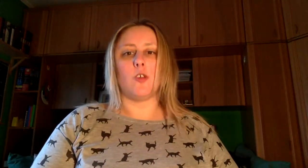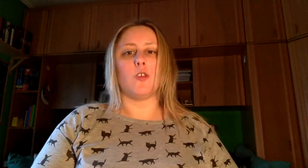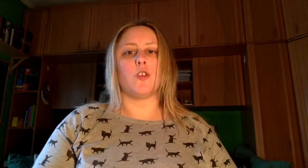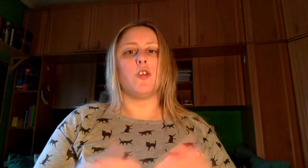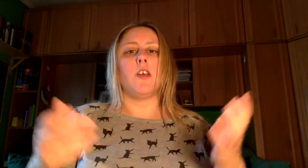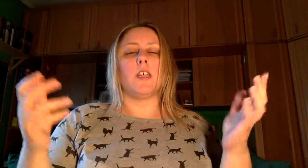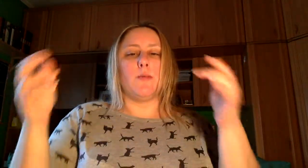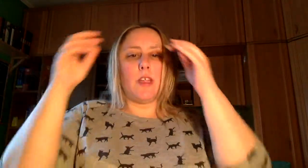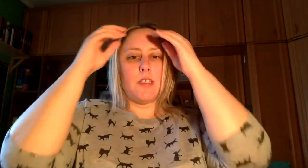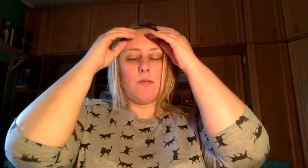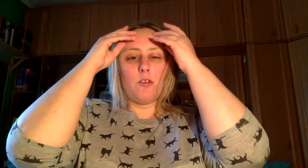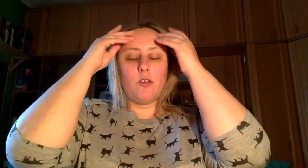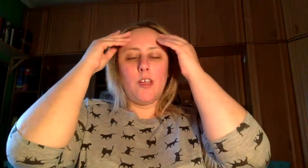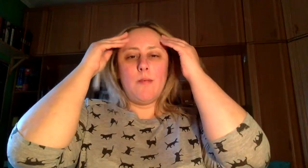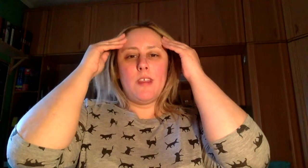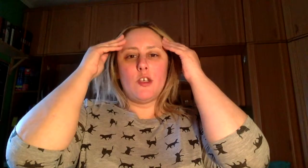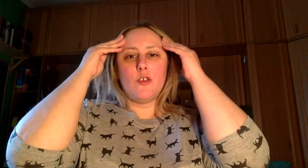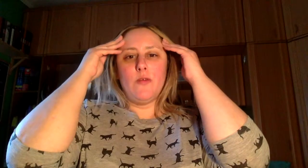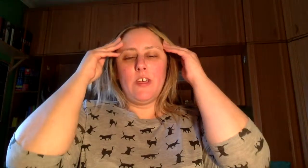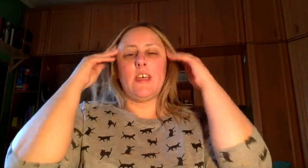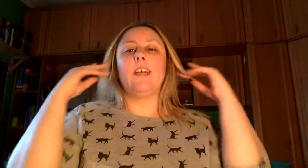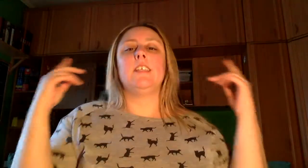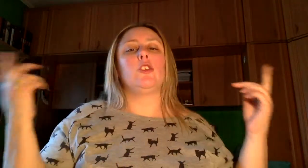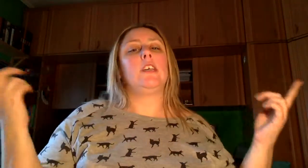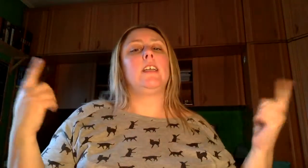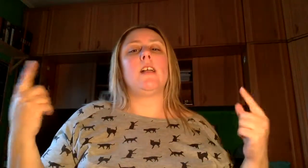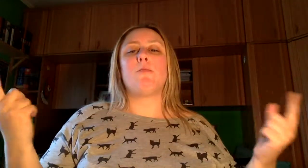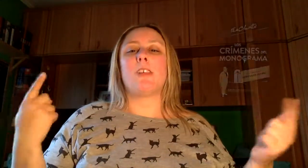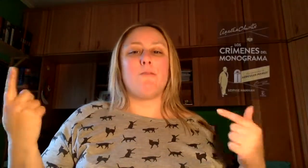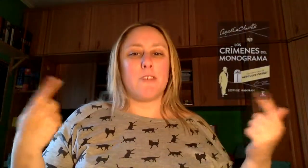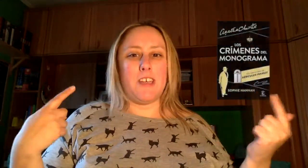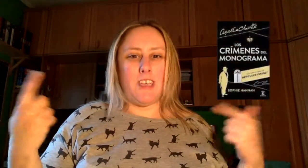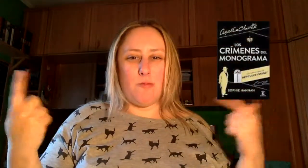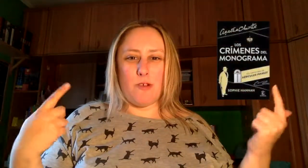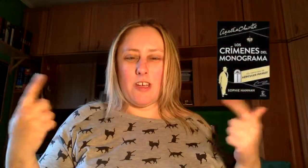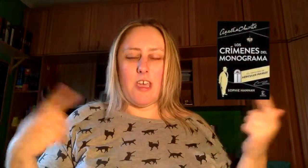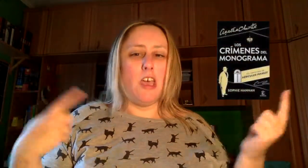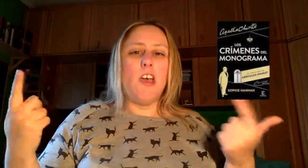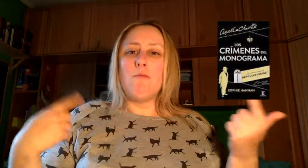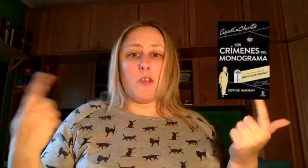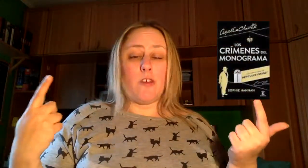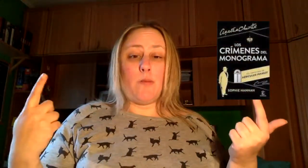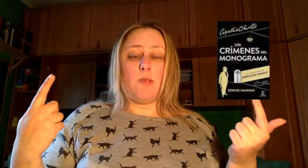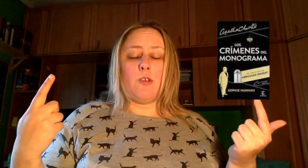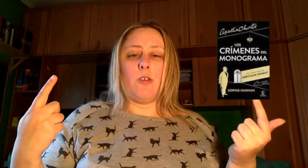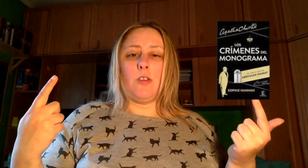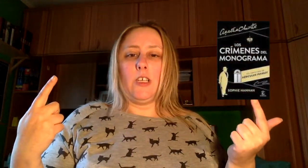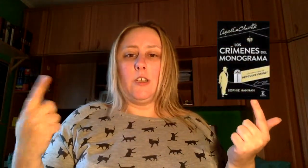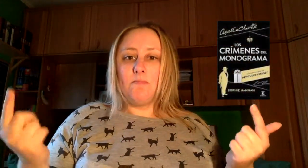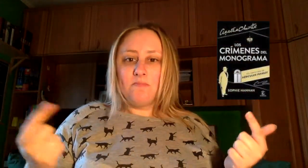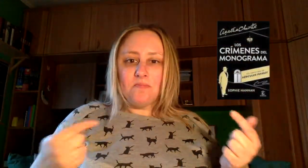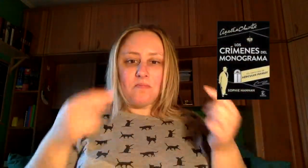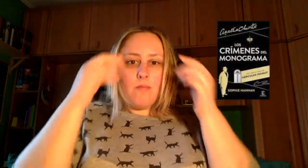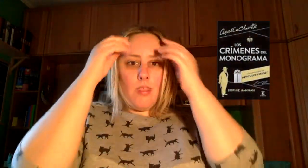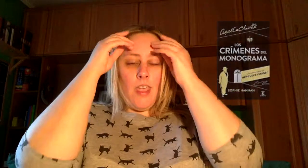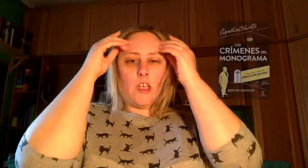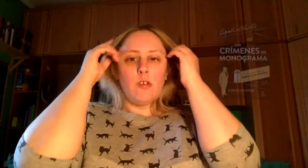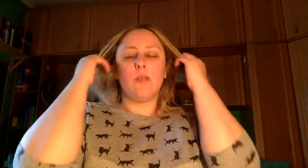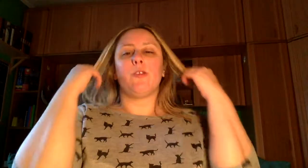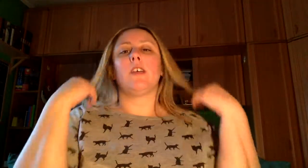Los Crímenes del monograma de Sofía Ejano os dejaré aportar por aquí o por aquí porque ahora mismo no lo tengo Es un libro que